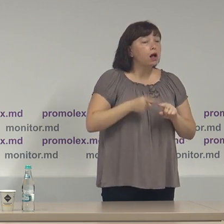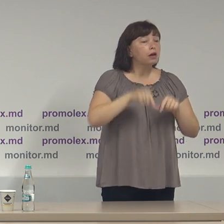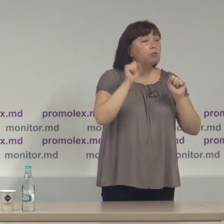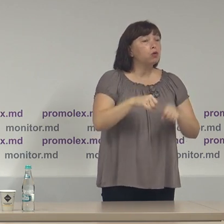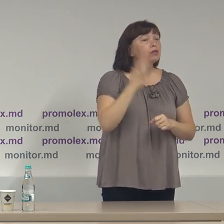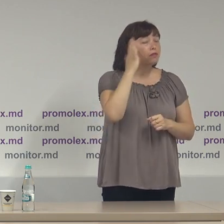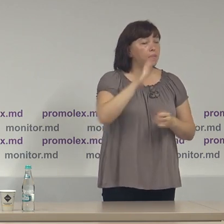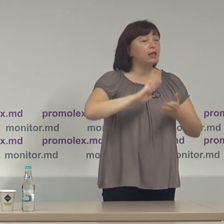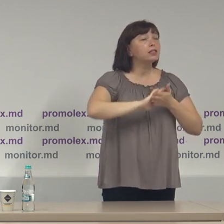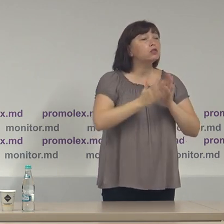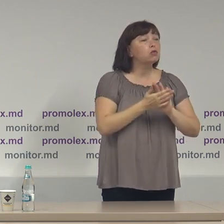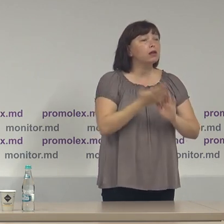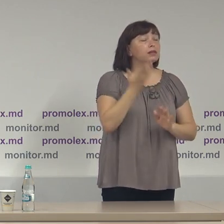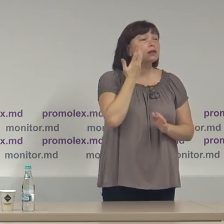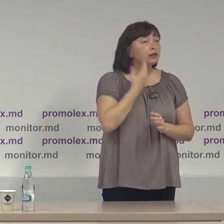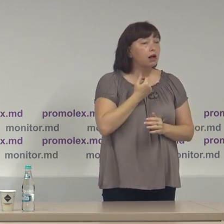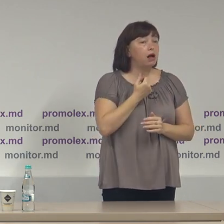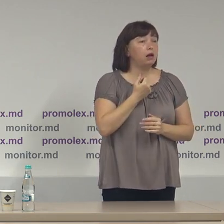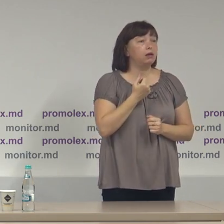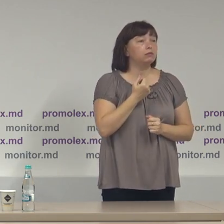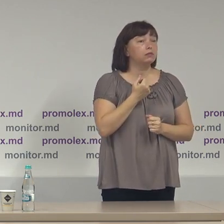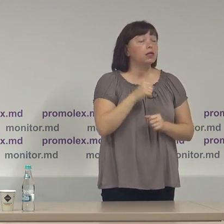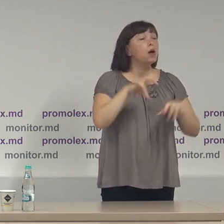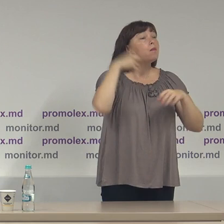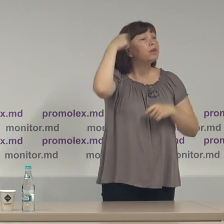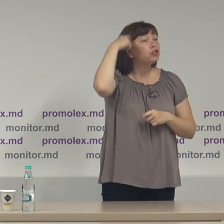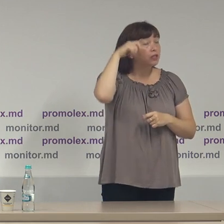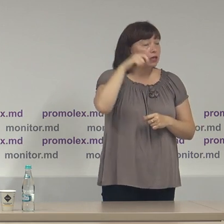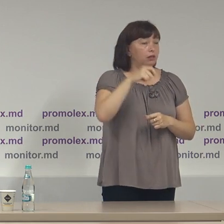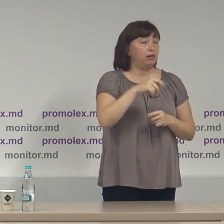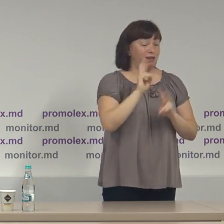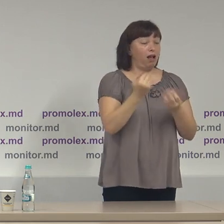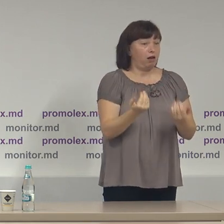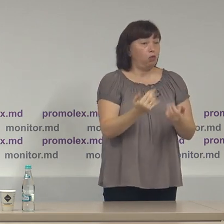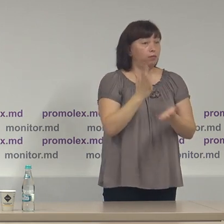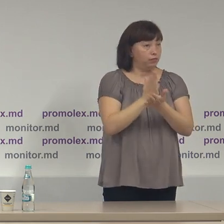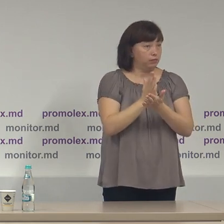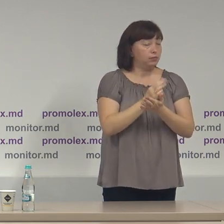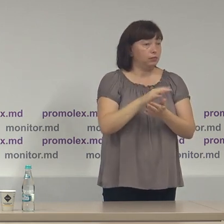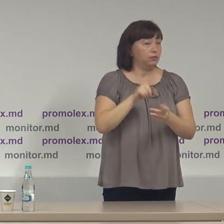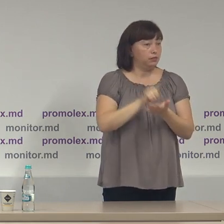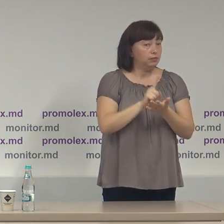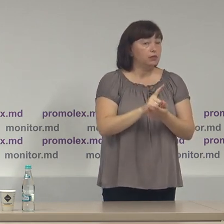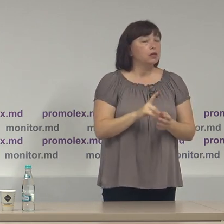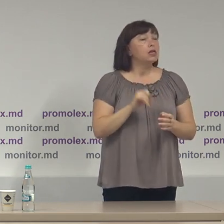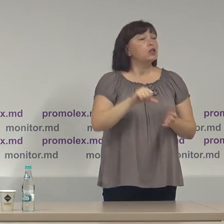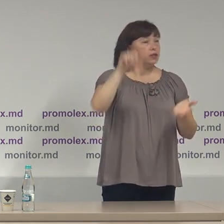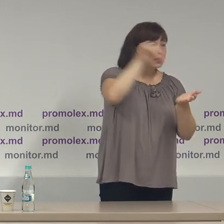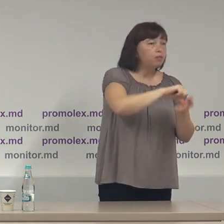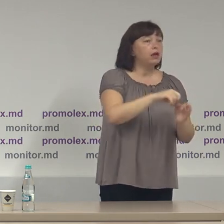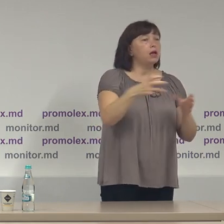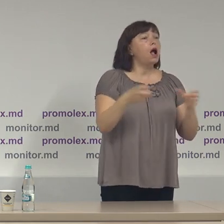în situația în care președintele în exerciție al Republicii Moldova se implică în campanie